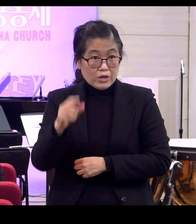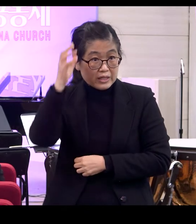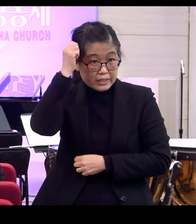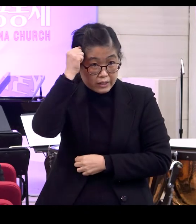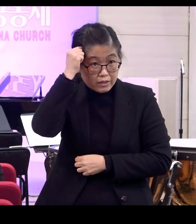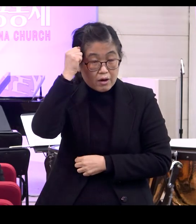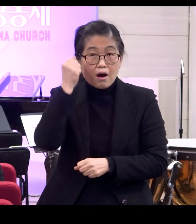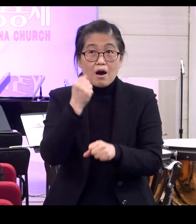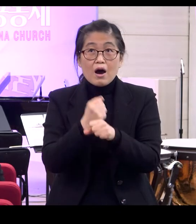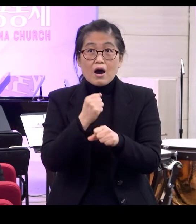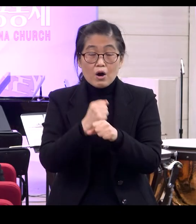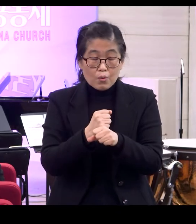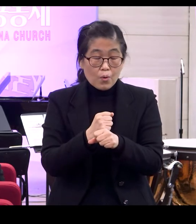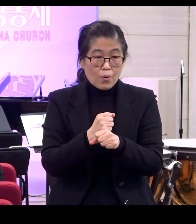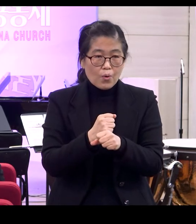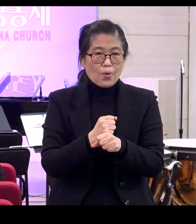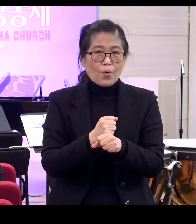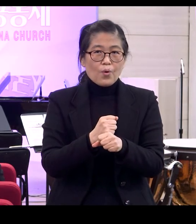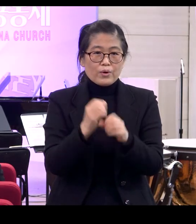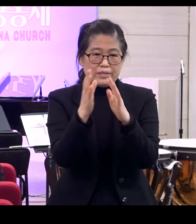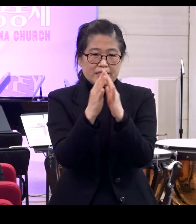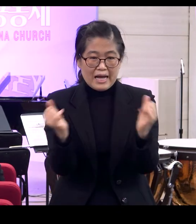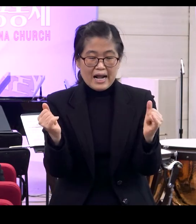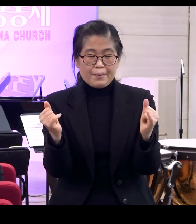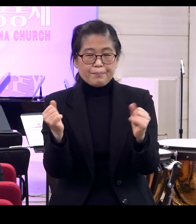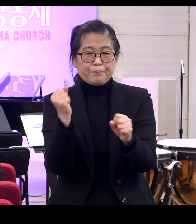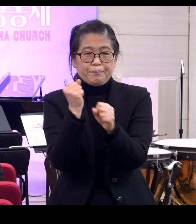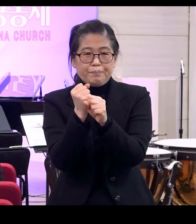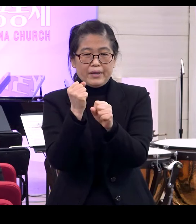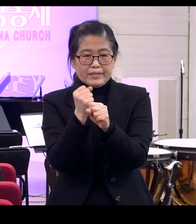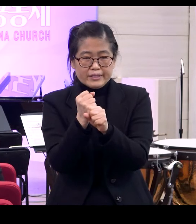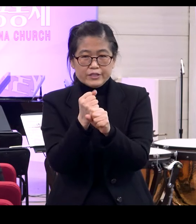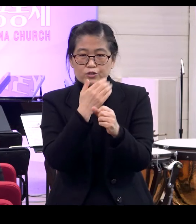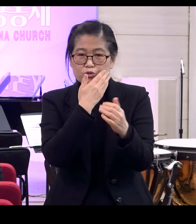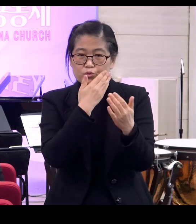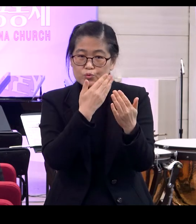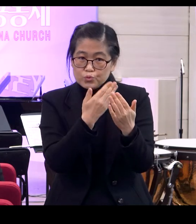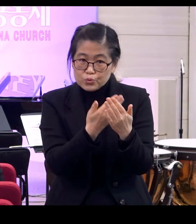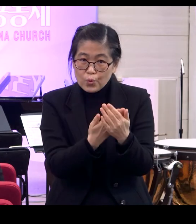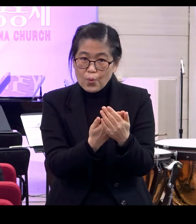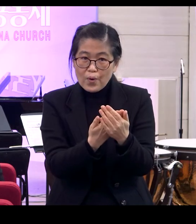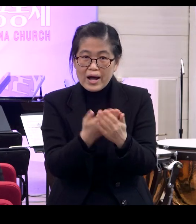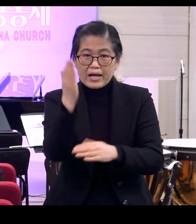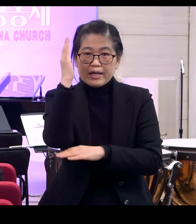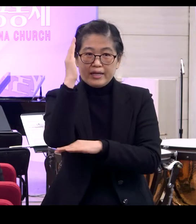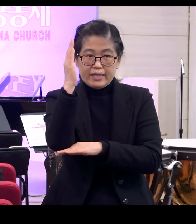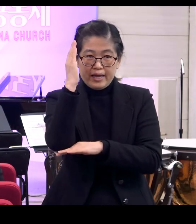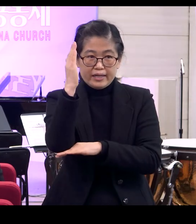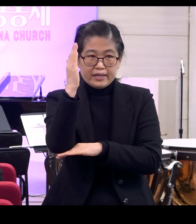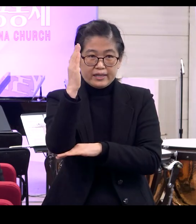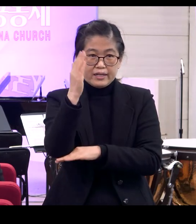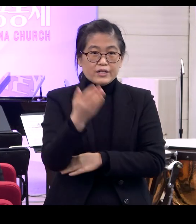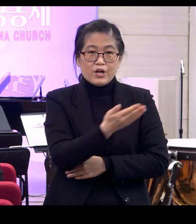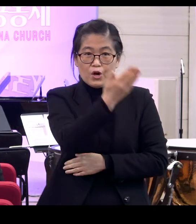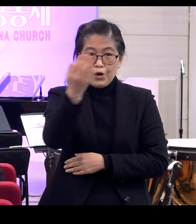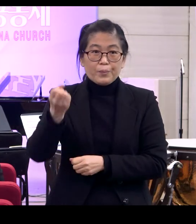가지고 이제 사람을 만드신 그 중요하고 감동적인 이야기를 펼쳐나가도록 하겠습니다